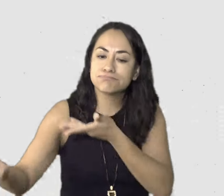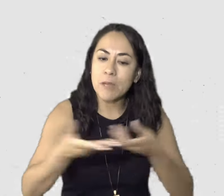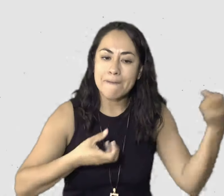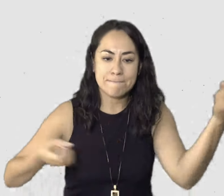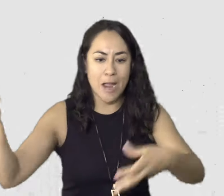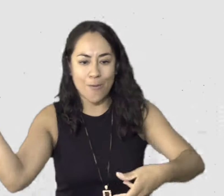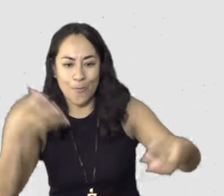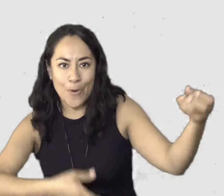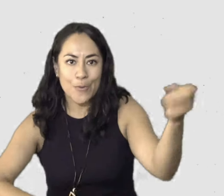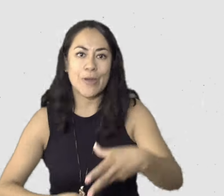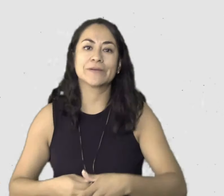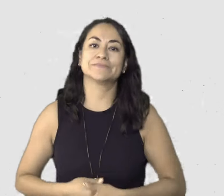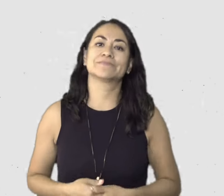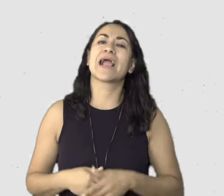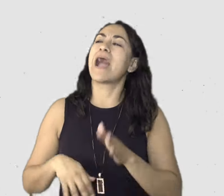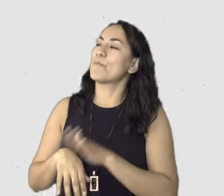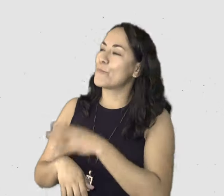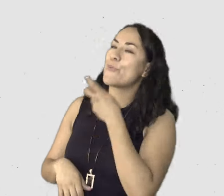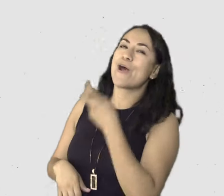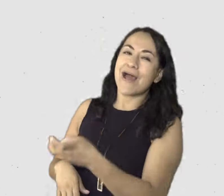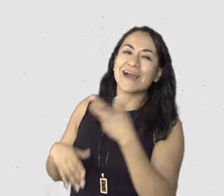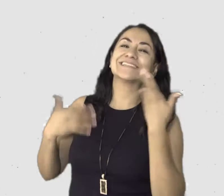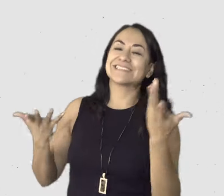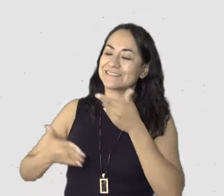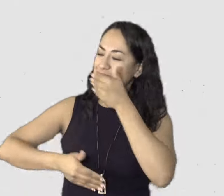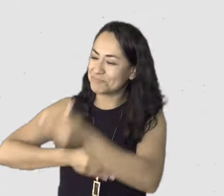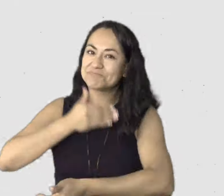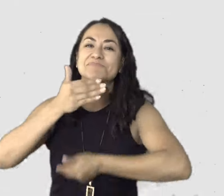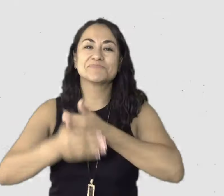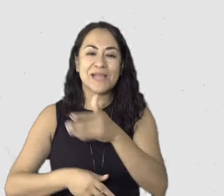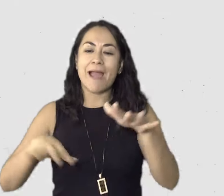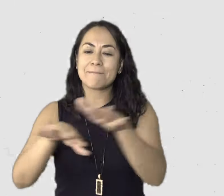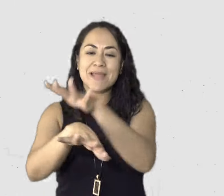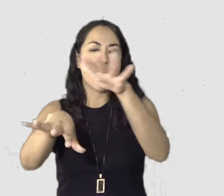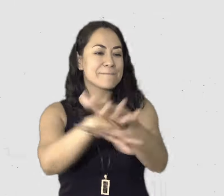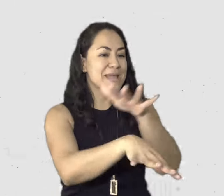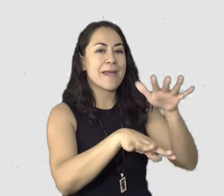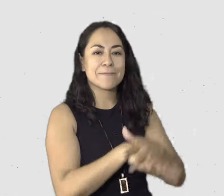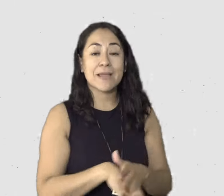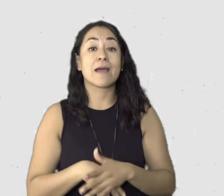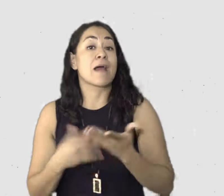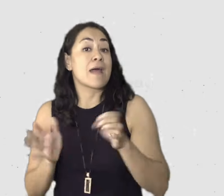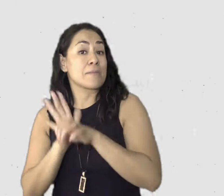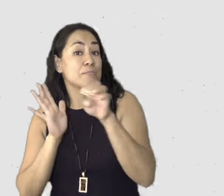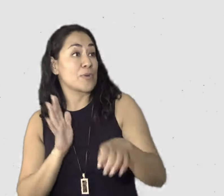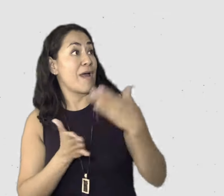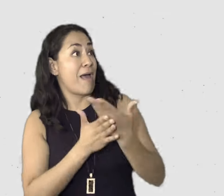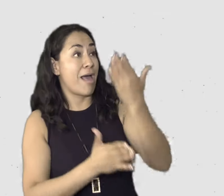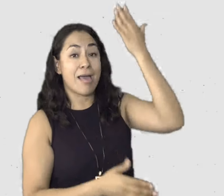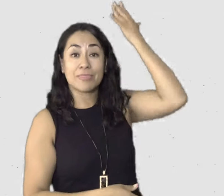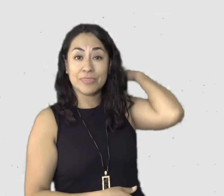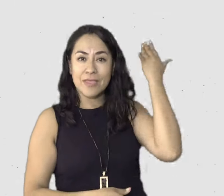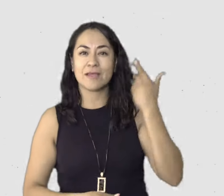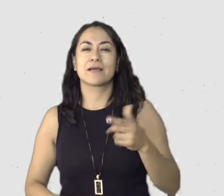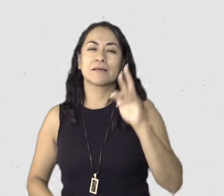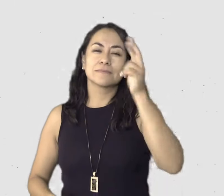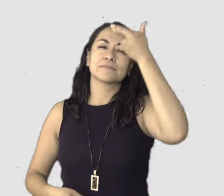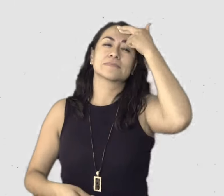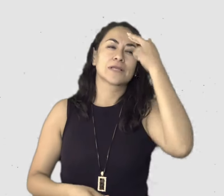Exacto, y, y va a cambiar. Claro. Porque yo recuerdo escribir un mensaje a las tres de la mañana y que me contestaron más de una. Y ahora, ahora contestaron. Ahora puedo